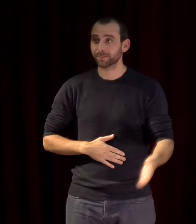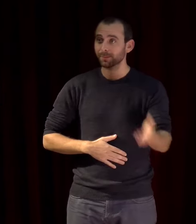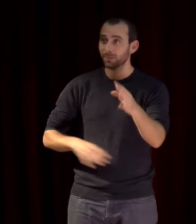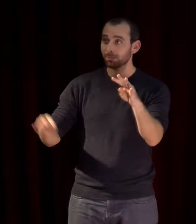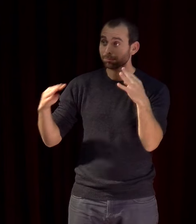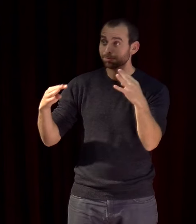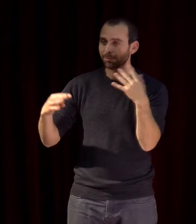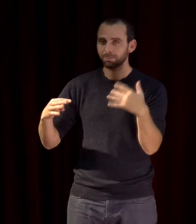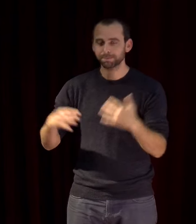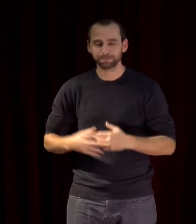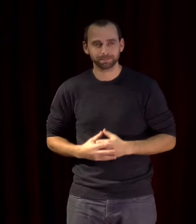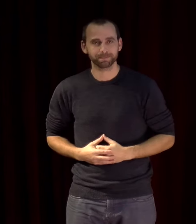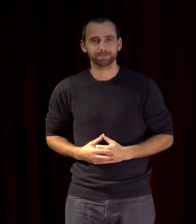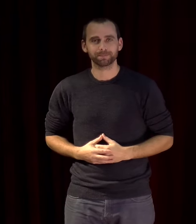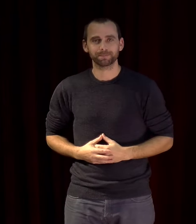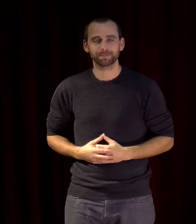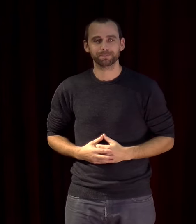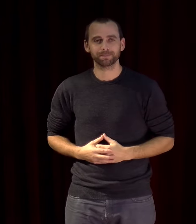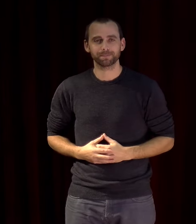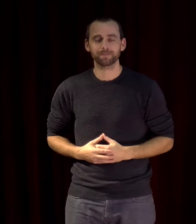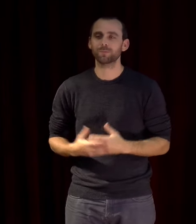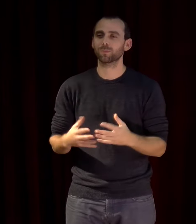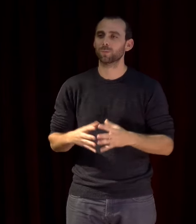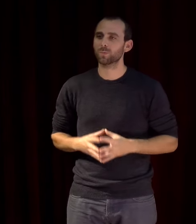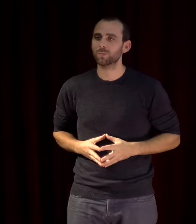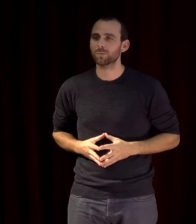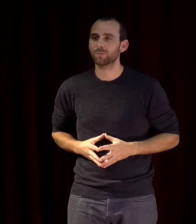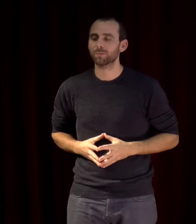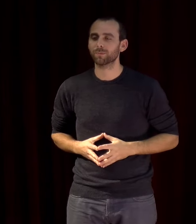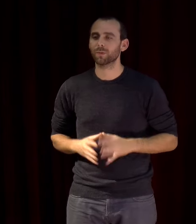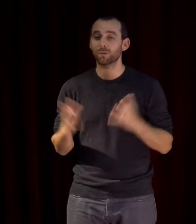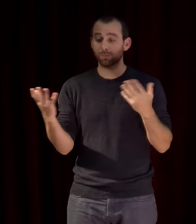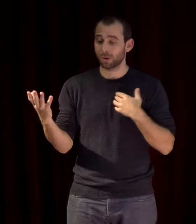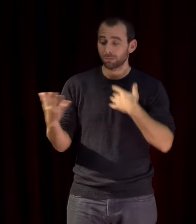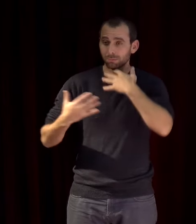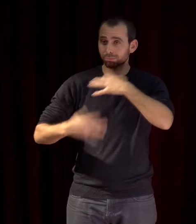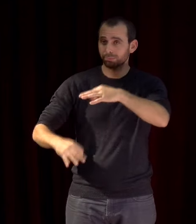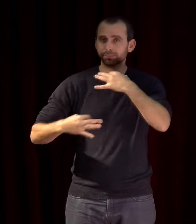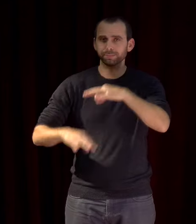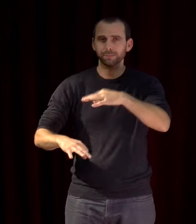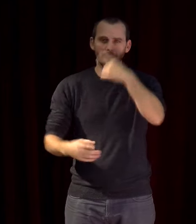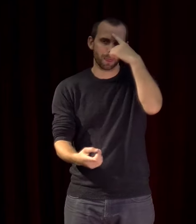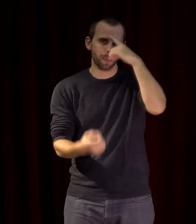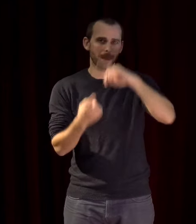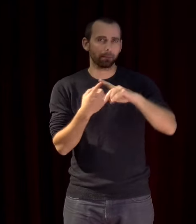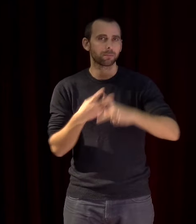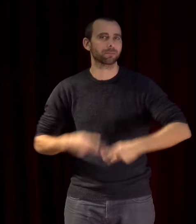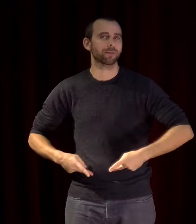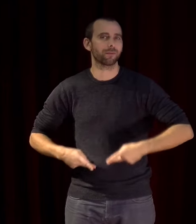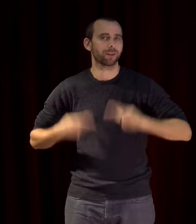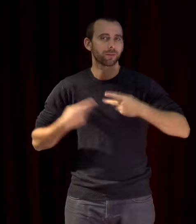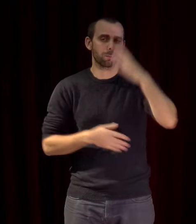En fait, ce que je vais vous raconter, c'est un peu l'expérience de ma vie professionnelle depuis 30 ans.